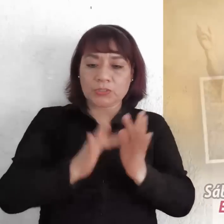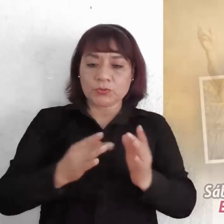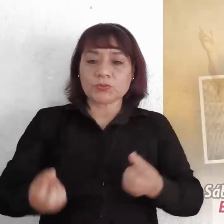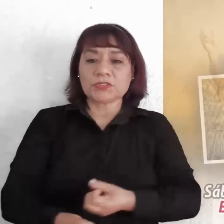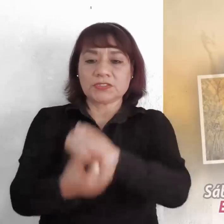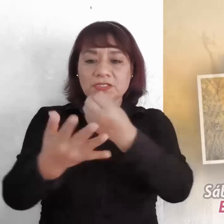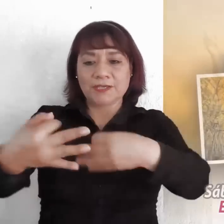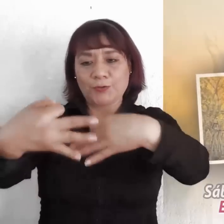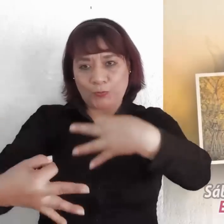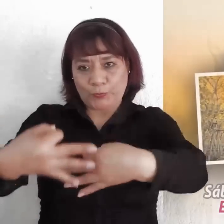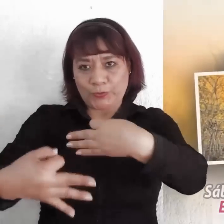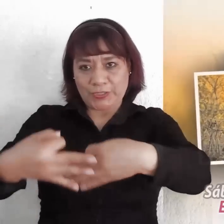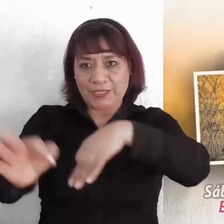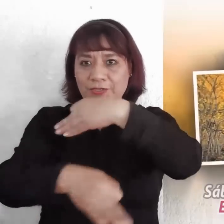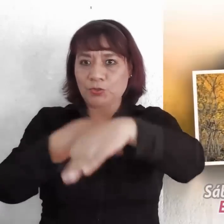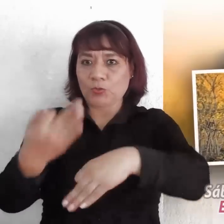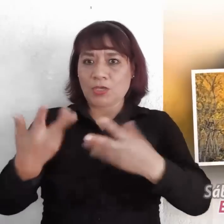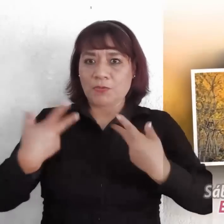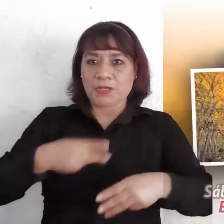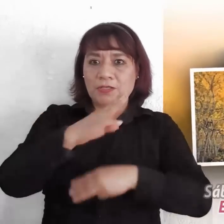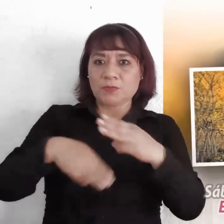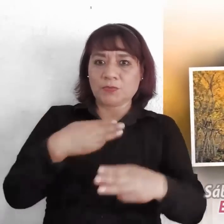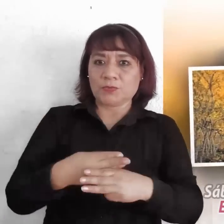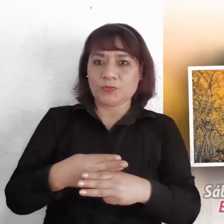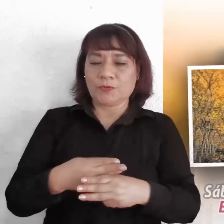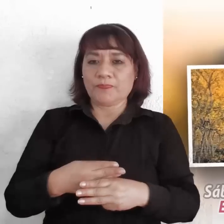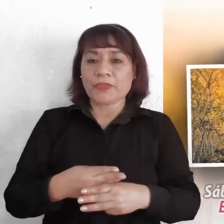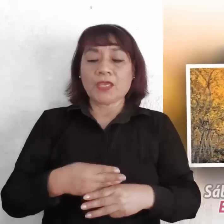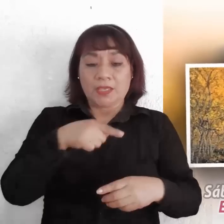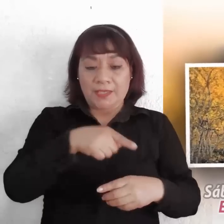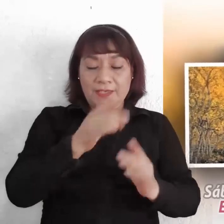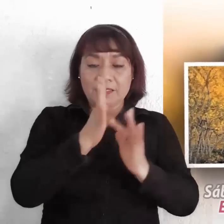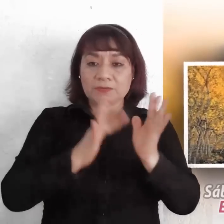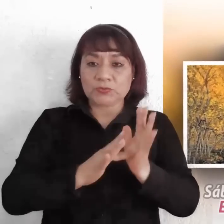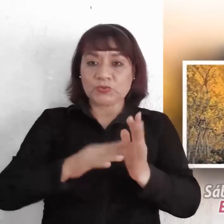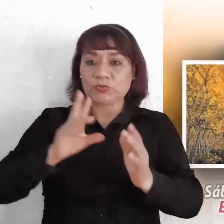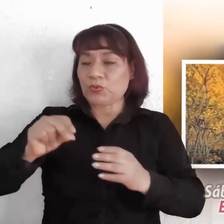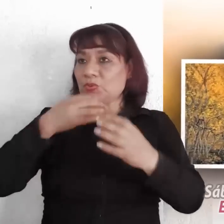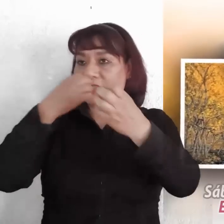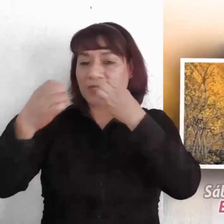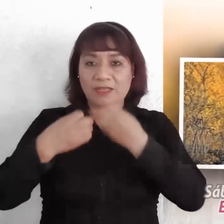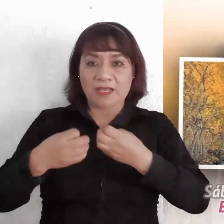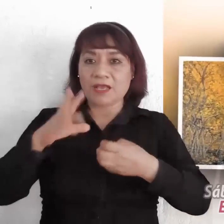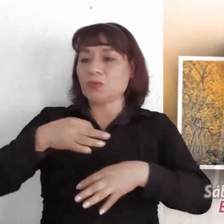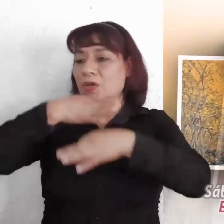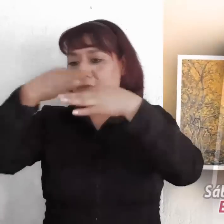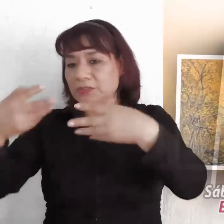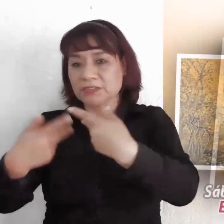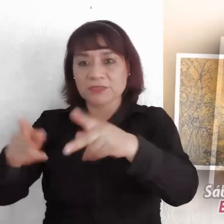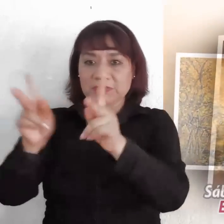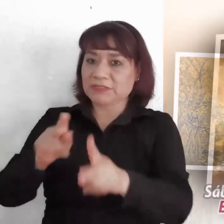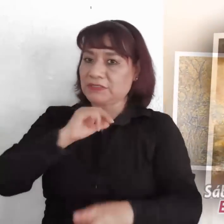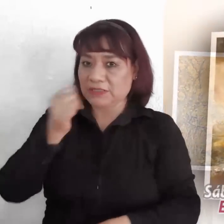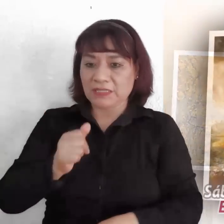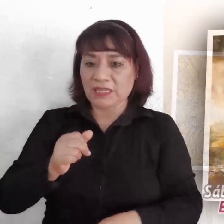justicia sobre las naciones. No gritará ni clamará, no hará oír su voz en las plazas,